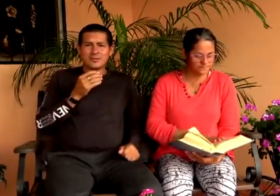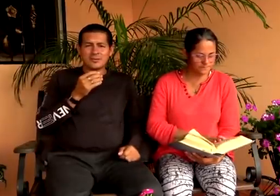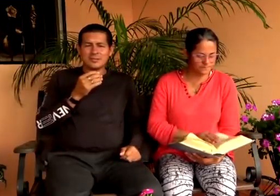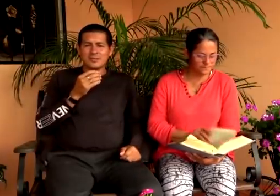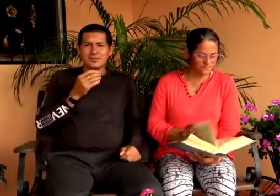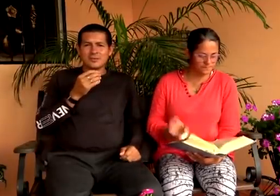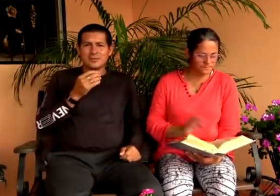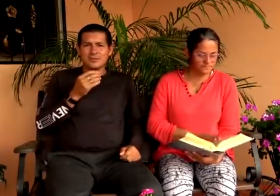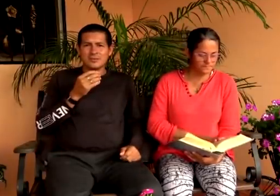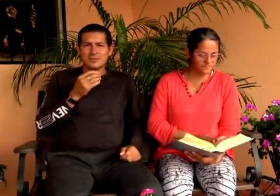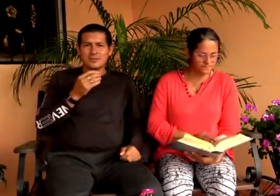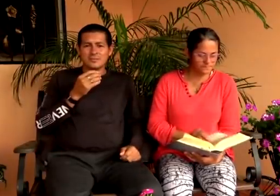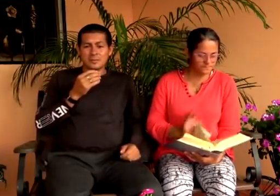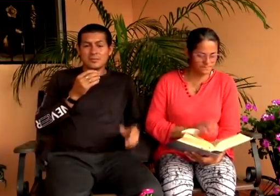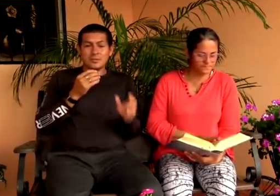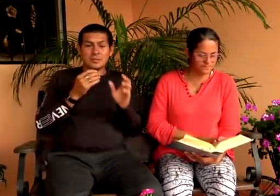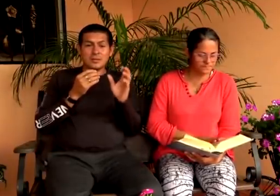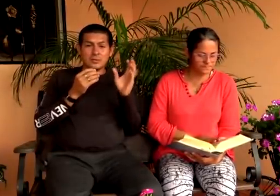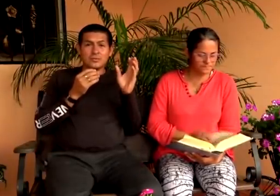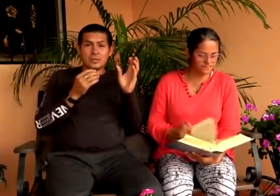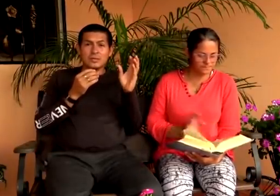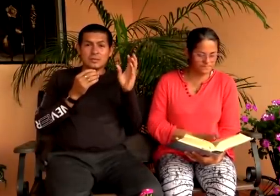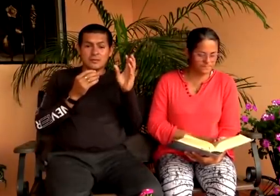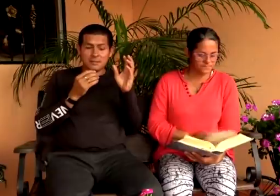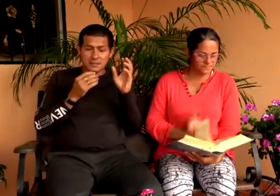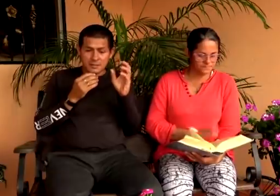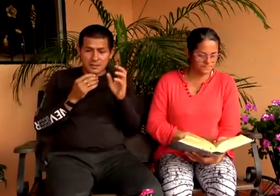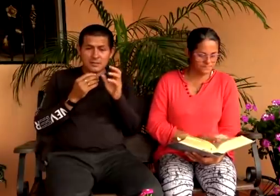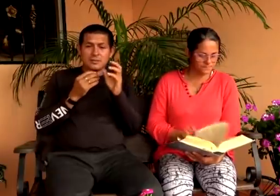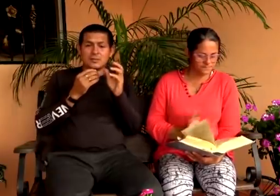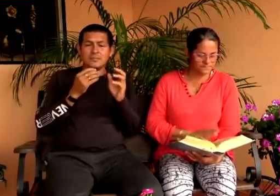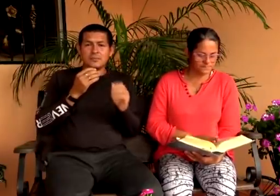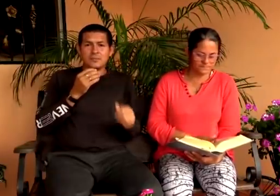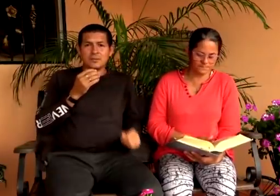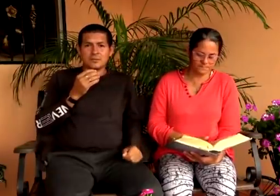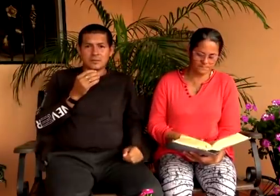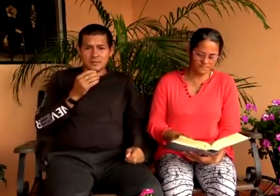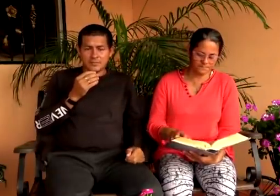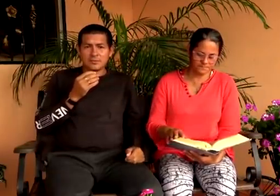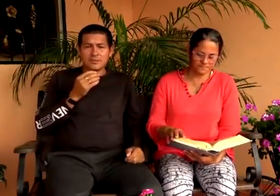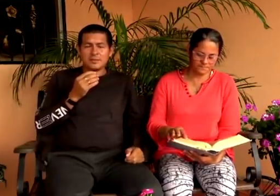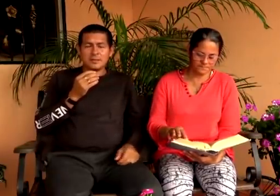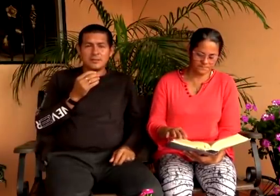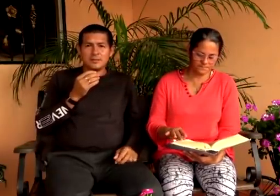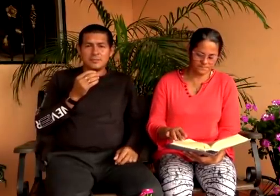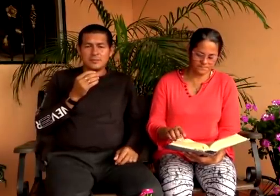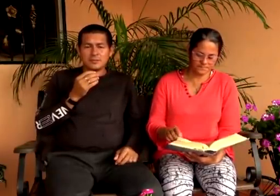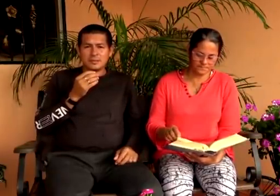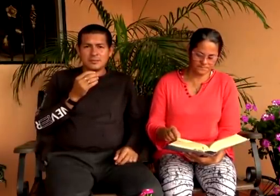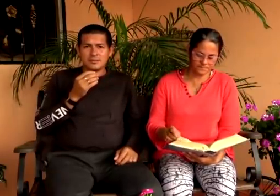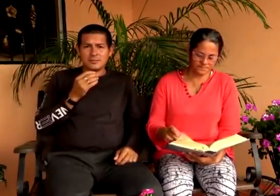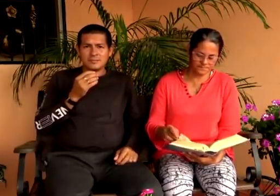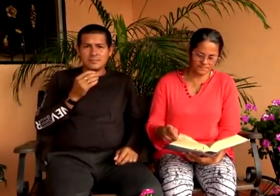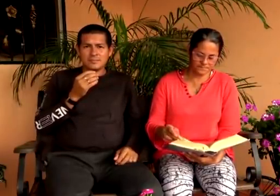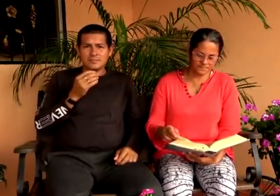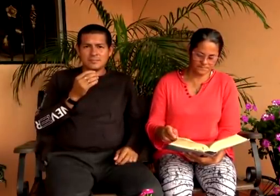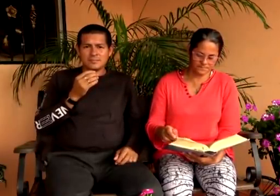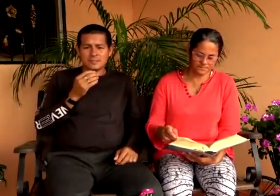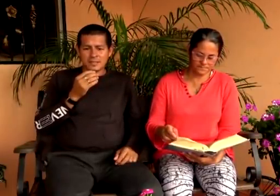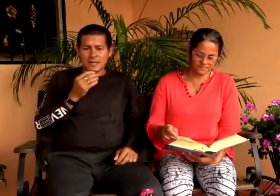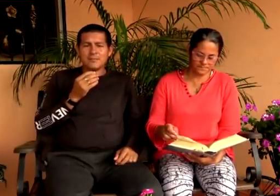maravilloso el señor por eso dice ustedes serán verdaderos discípulos míos queremos ser verdaderos discípulos de cristo